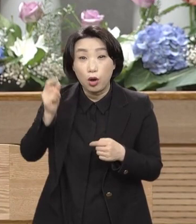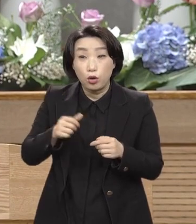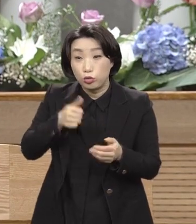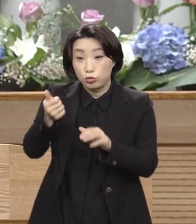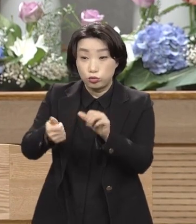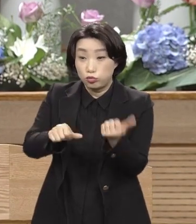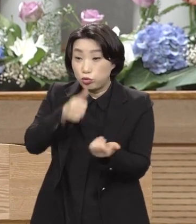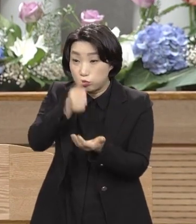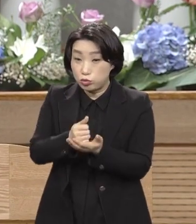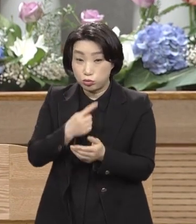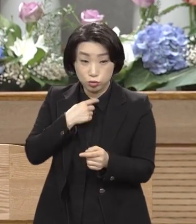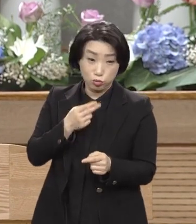진 것이 있어야죠.